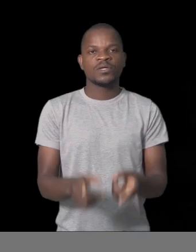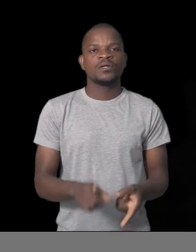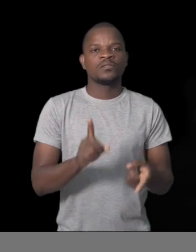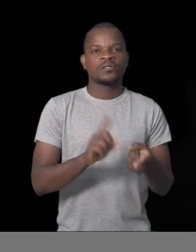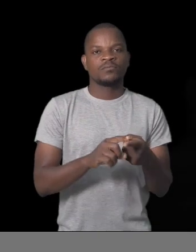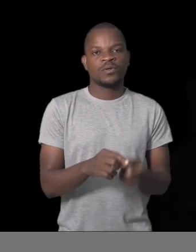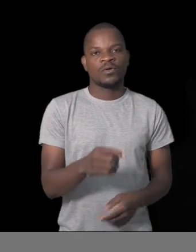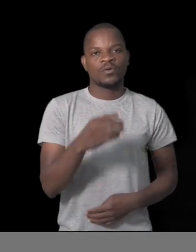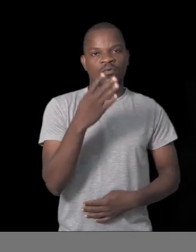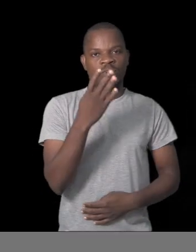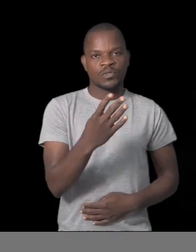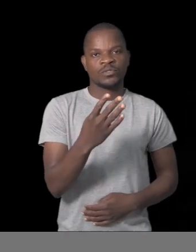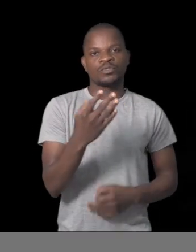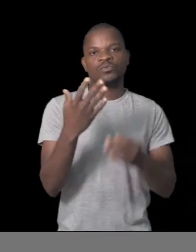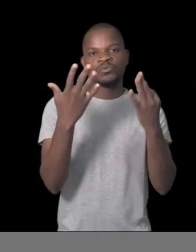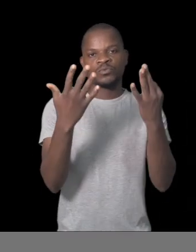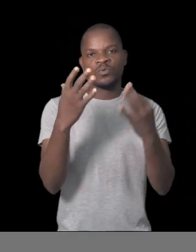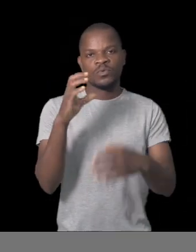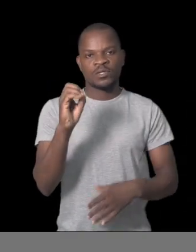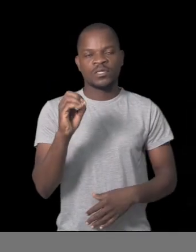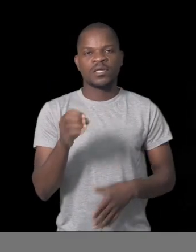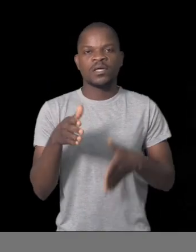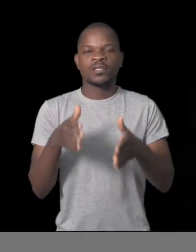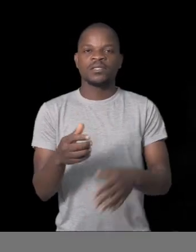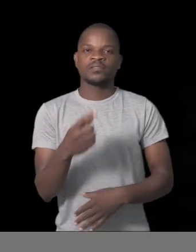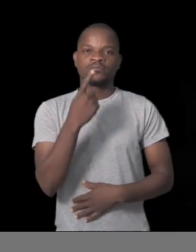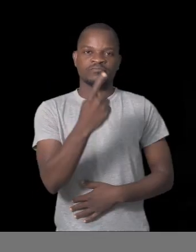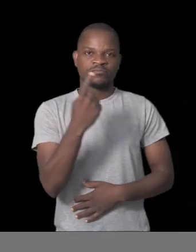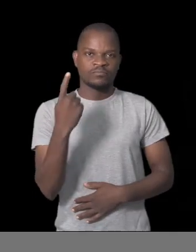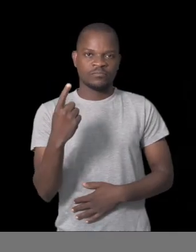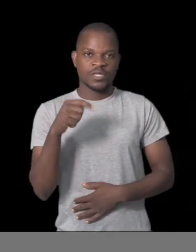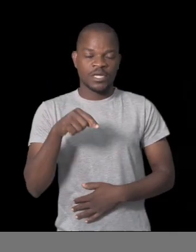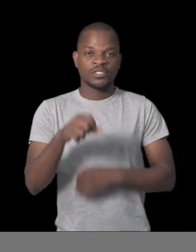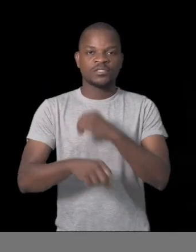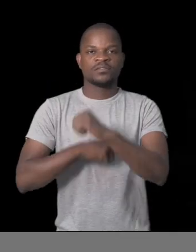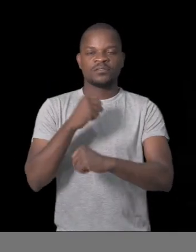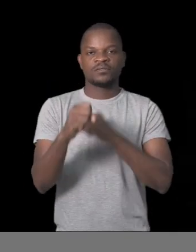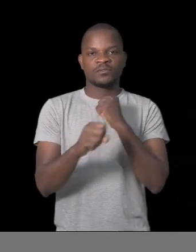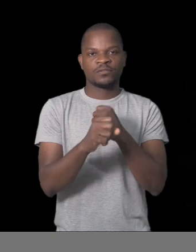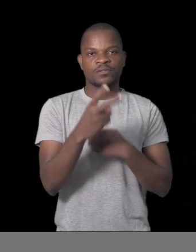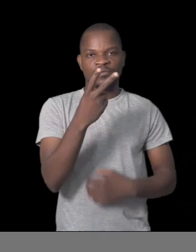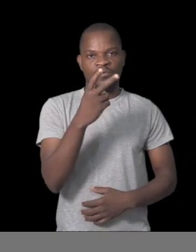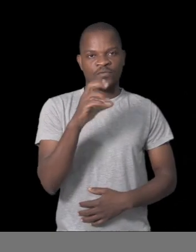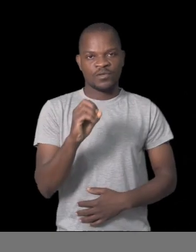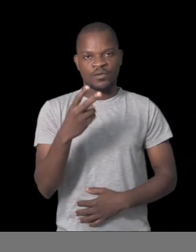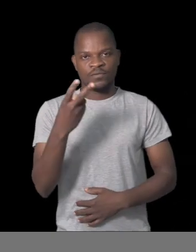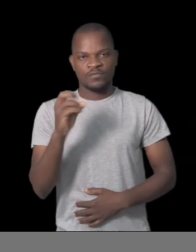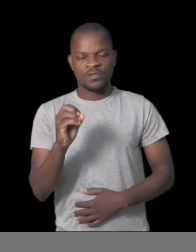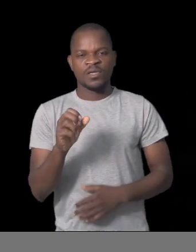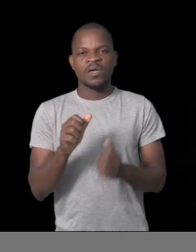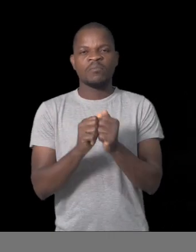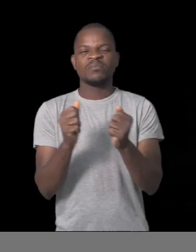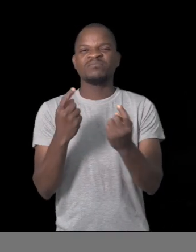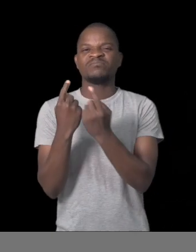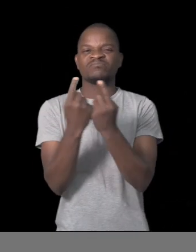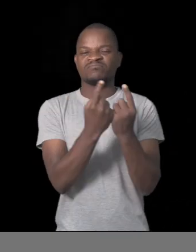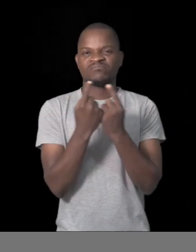classe no presente ano letivo. O cenário quase que se repete na Francisco Manhanga. Filhas